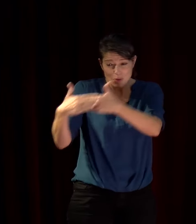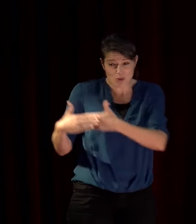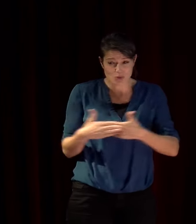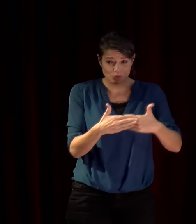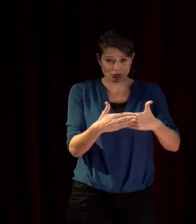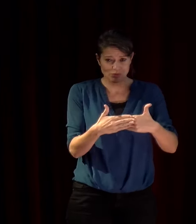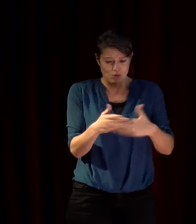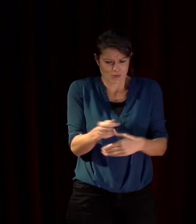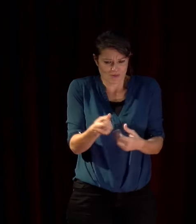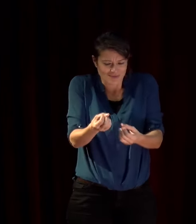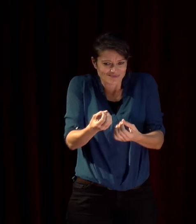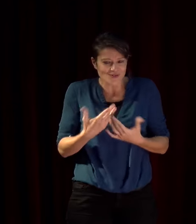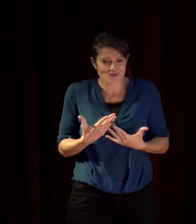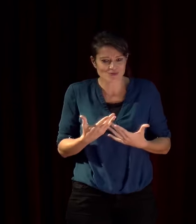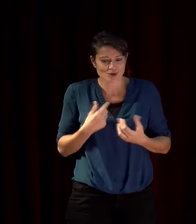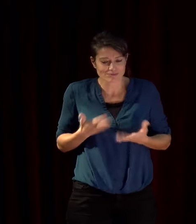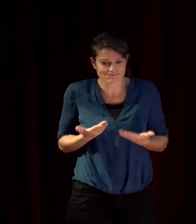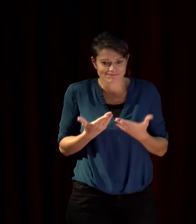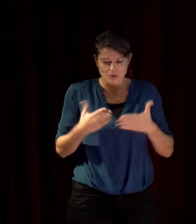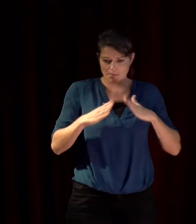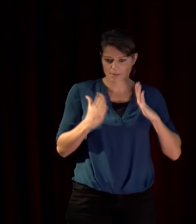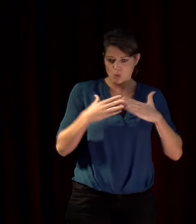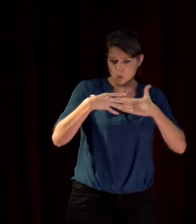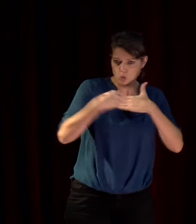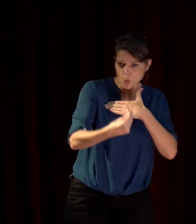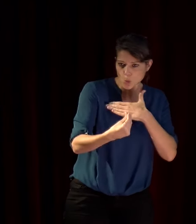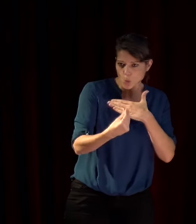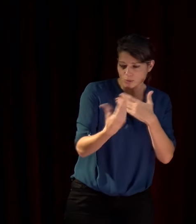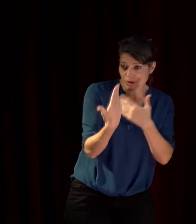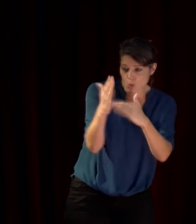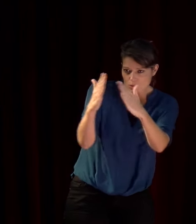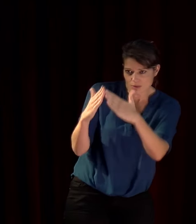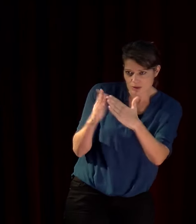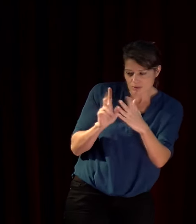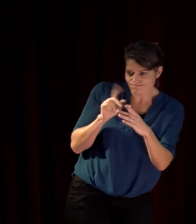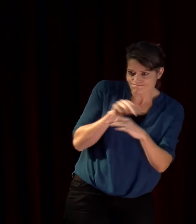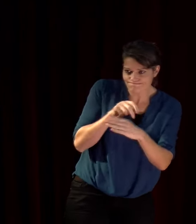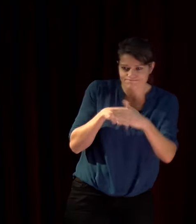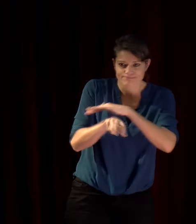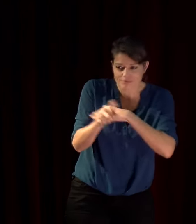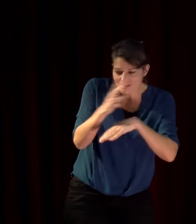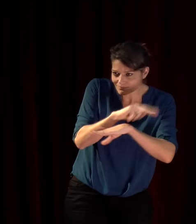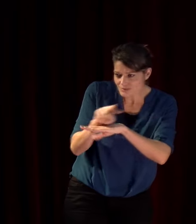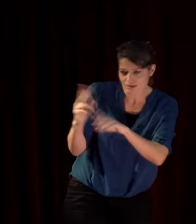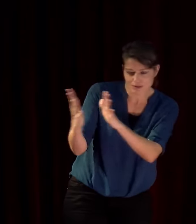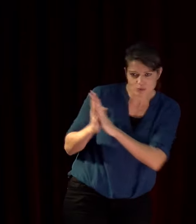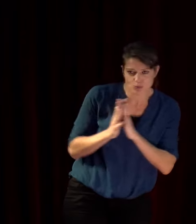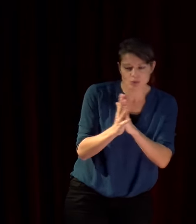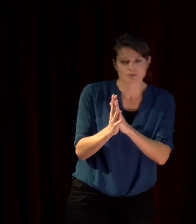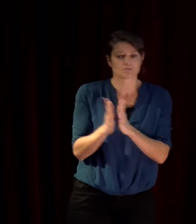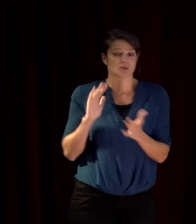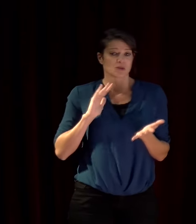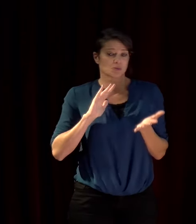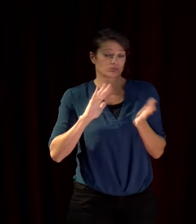sortir de notre maison et à visiter la maison des autres mais cela devient de plus en plus difficile